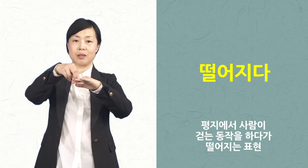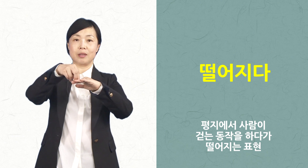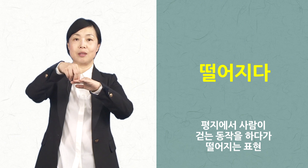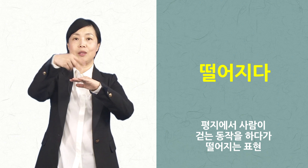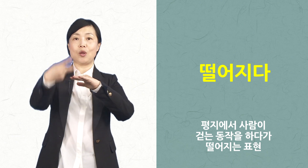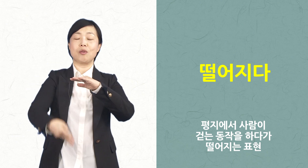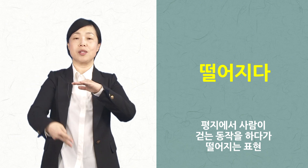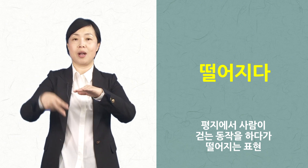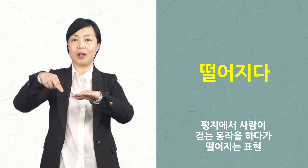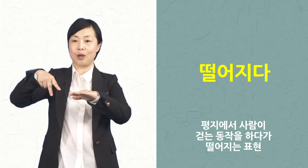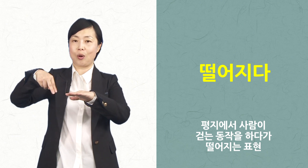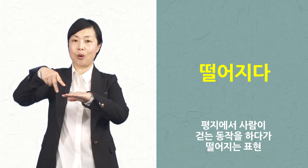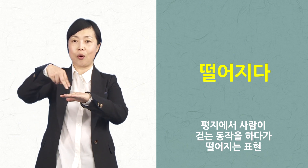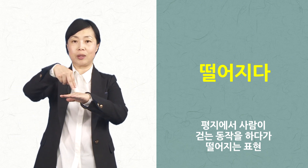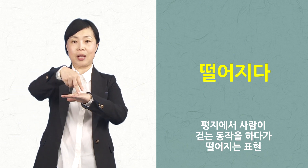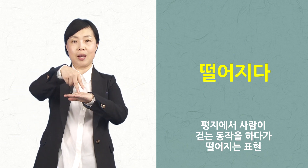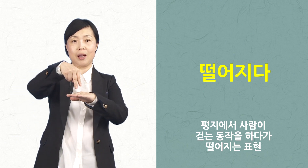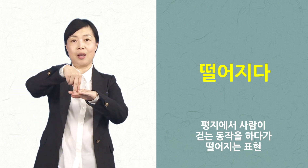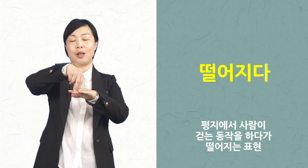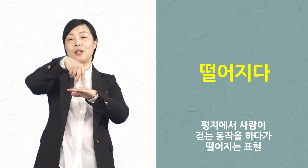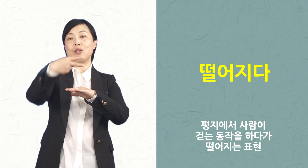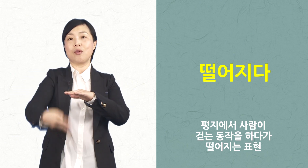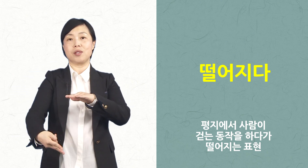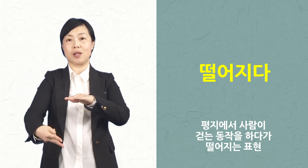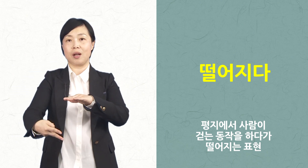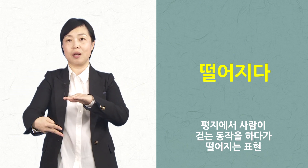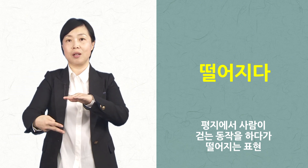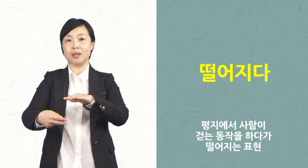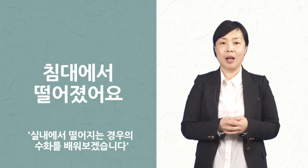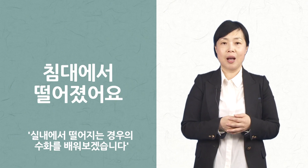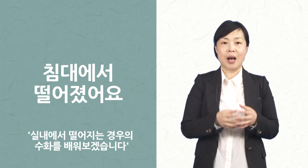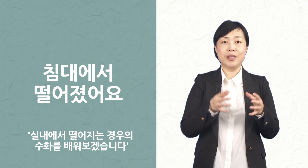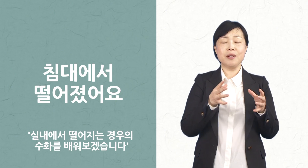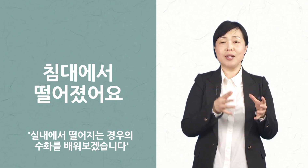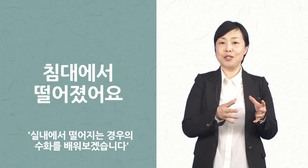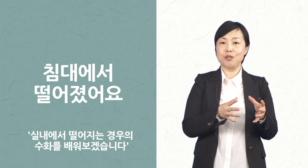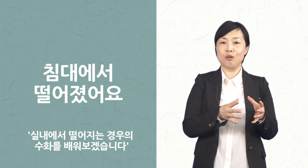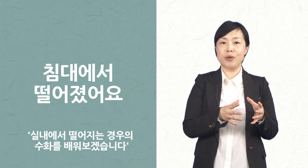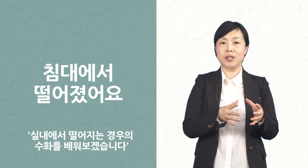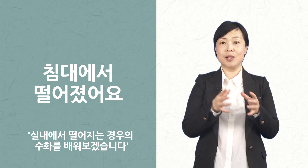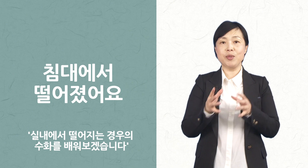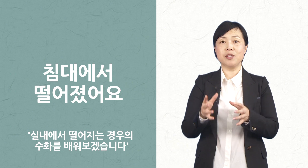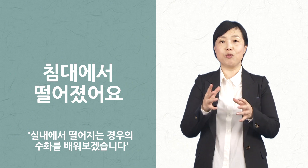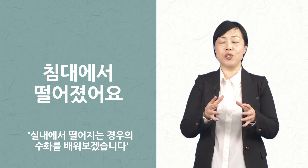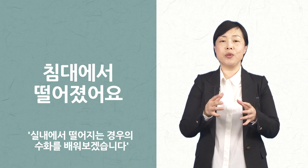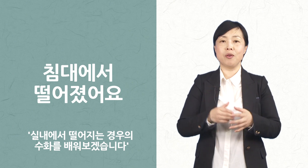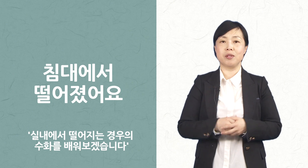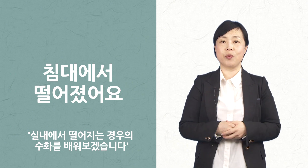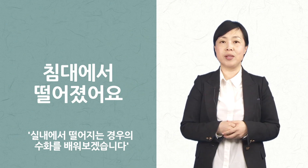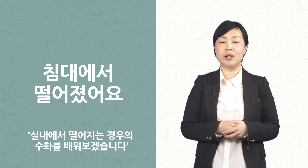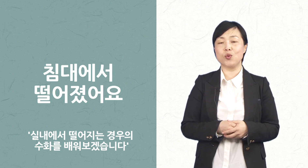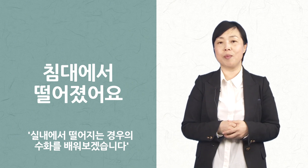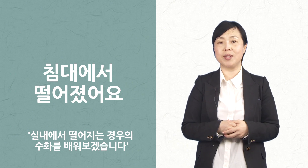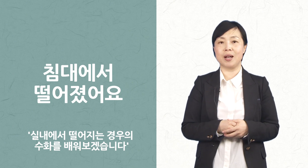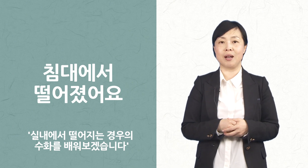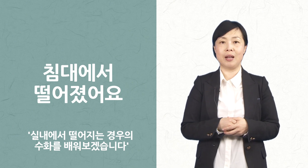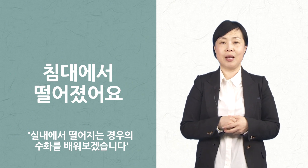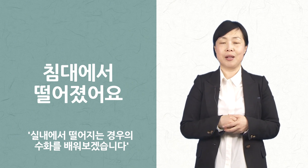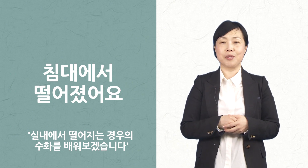떨어지다, 걷다, 떨어지다 아이들 같은 경우에 침대에서 뛰노는 것을 굉장히 좋아합니다 그래서